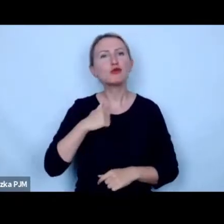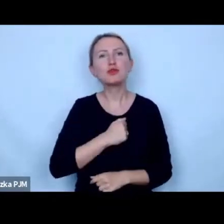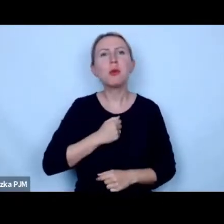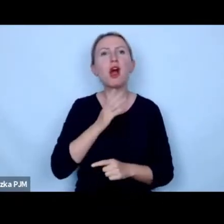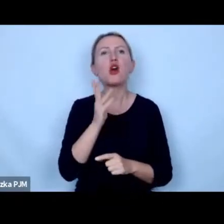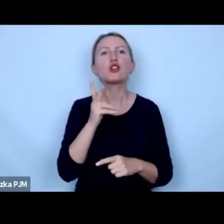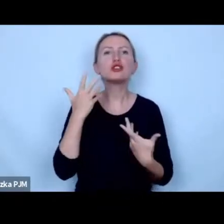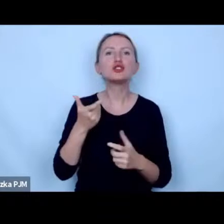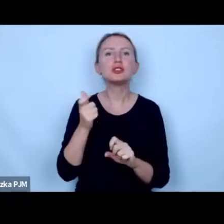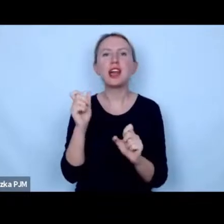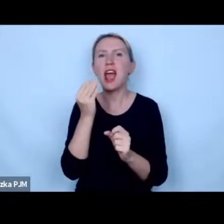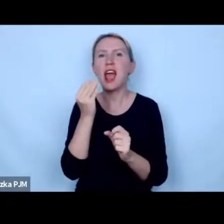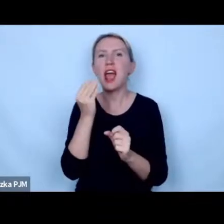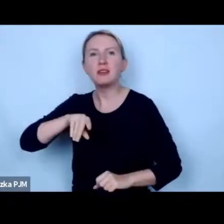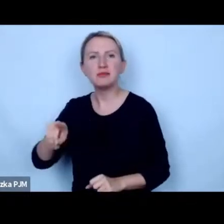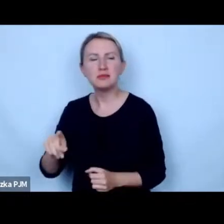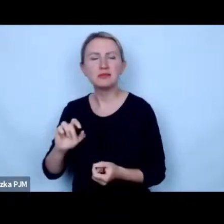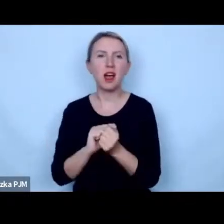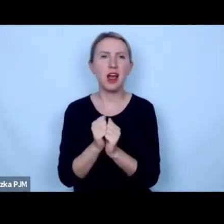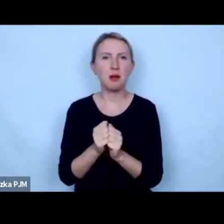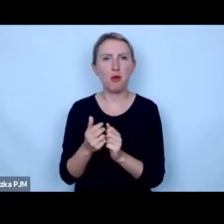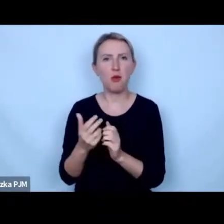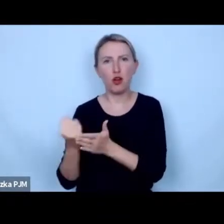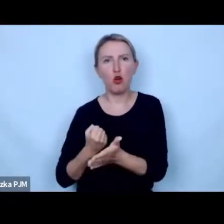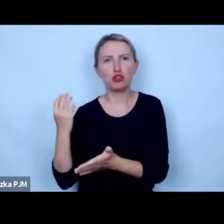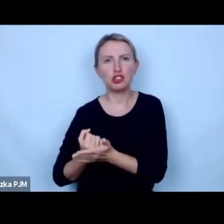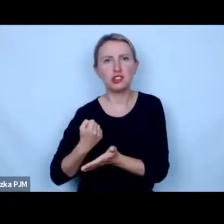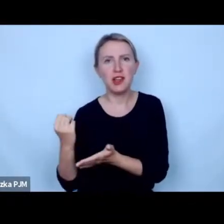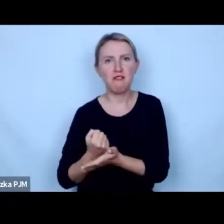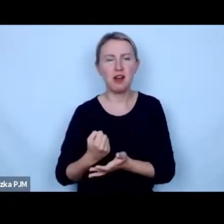że ktoś będzie chciał je zjeść albo dalej eksploatować